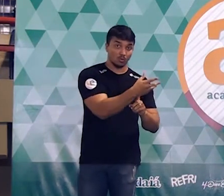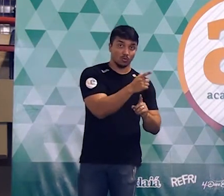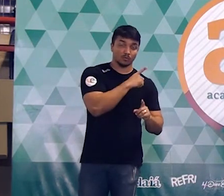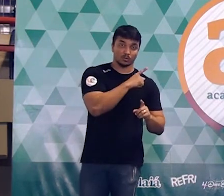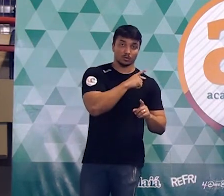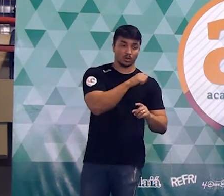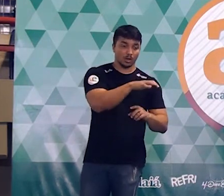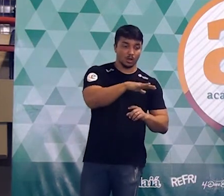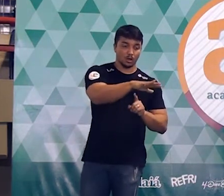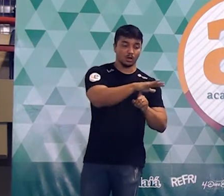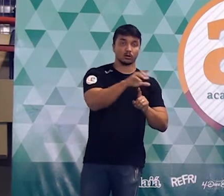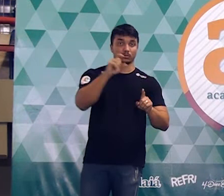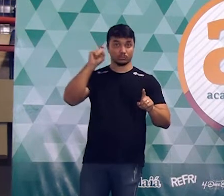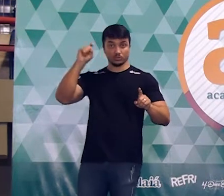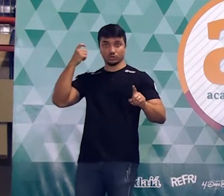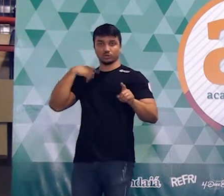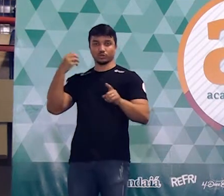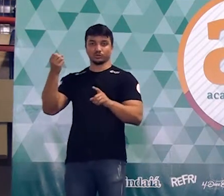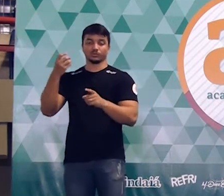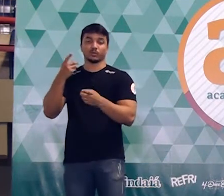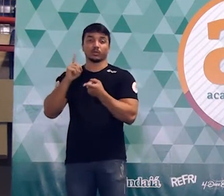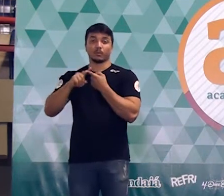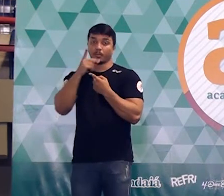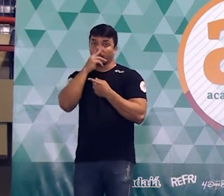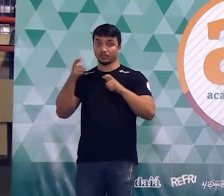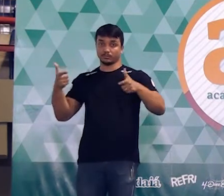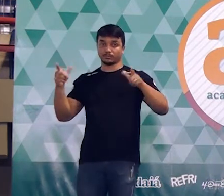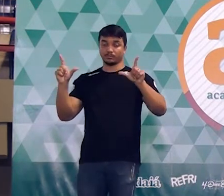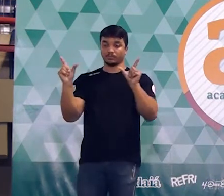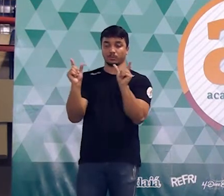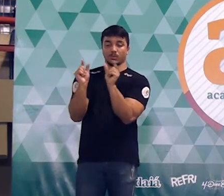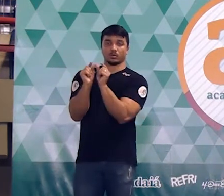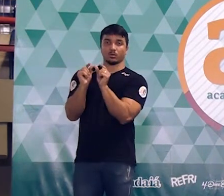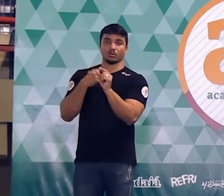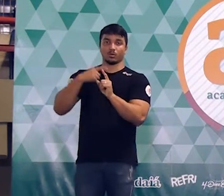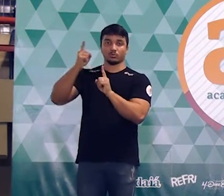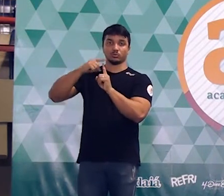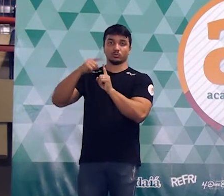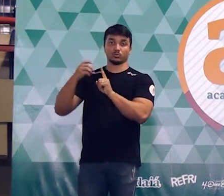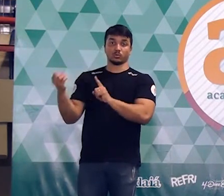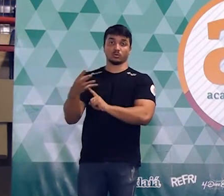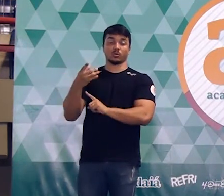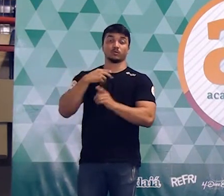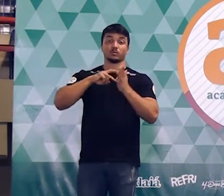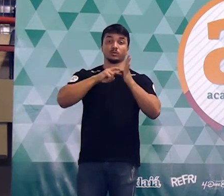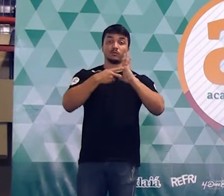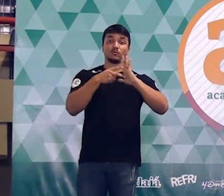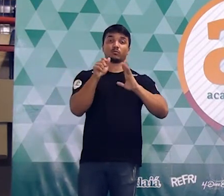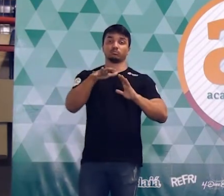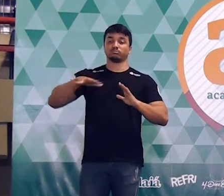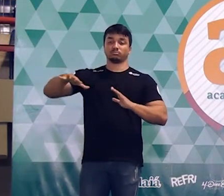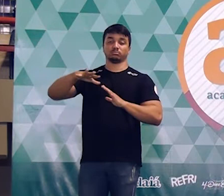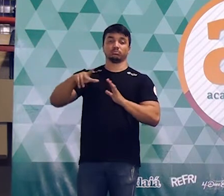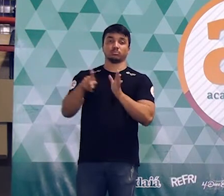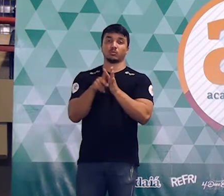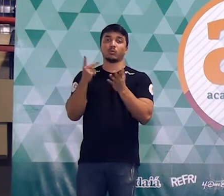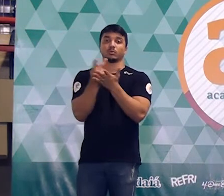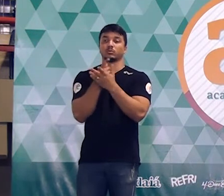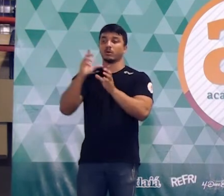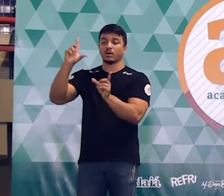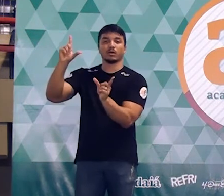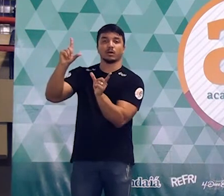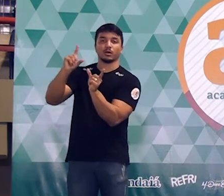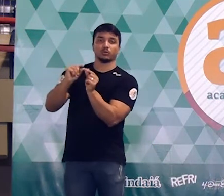o modelo antigo tem uma área que é menor do que a do modelo novo. Então, significa dizer que aconteceu o quê? Uma redução.